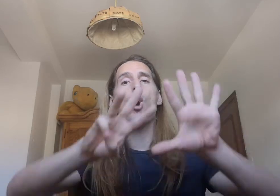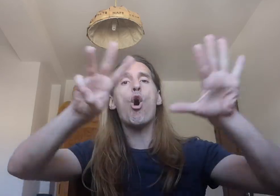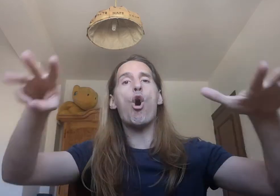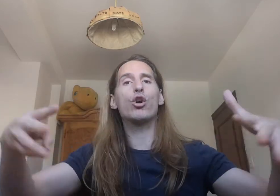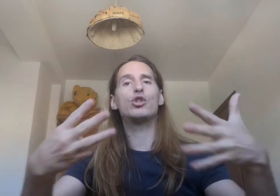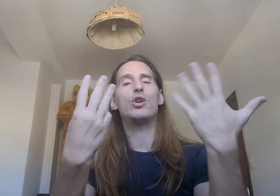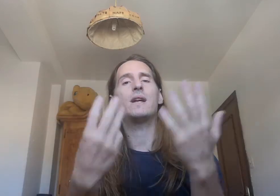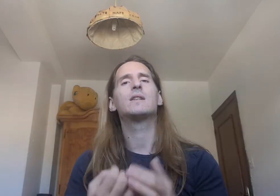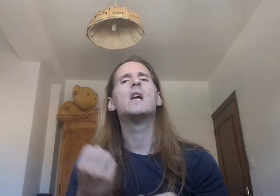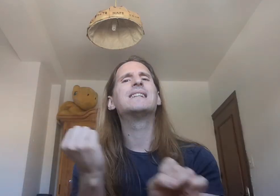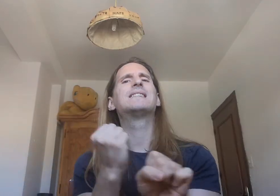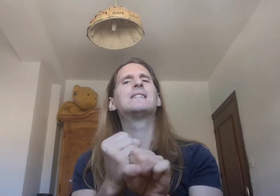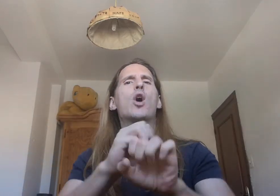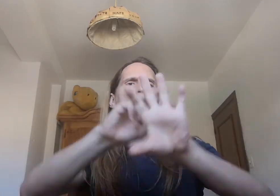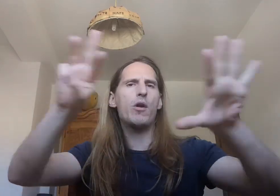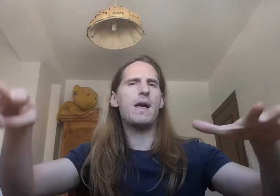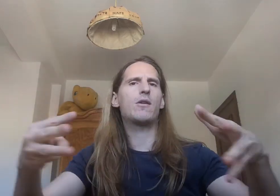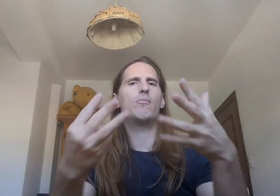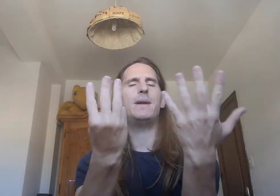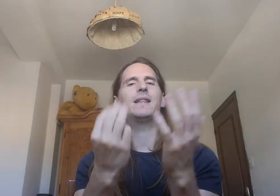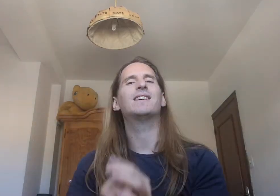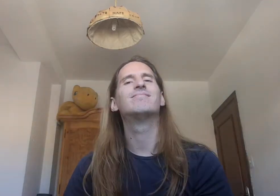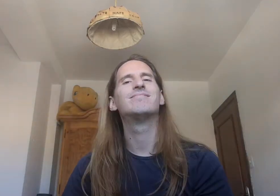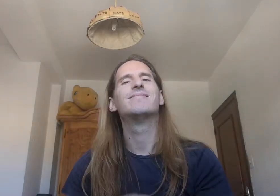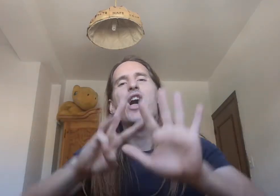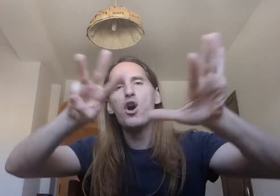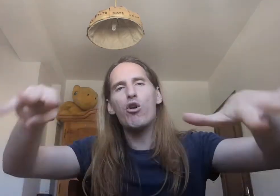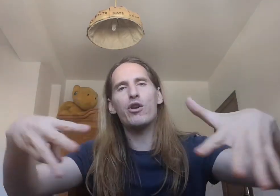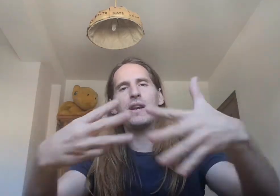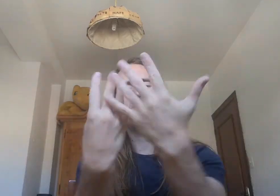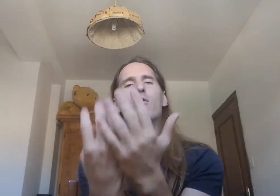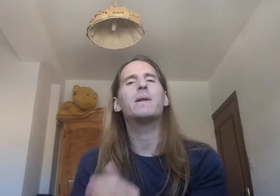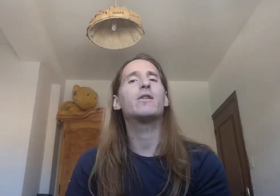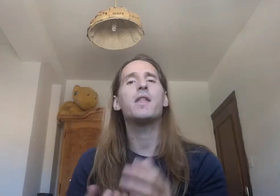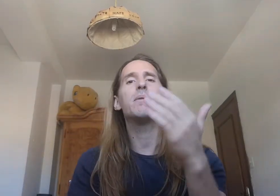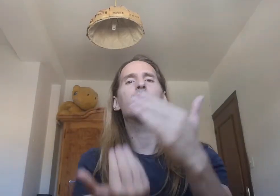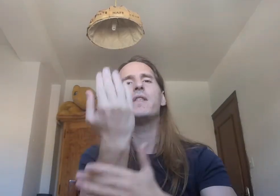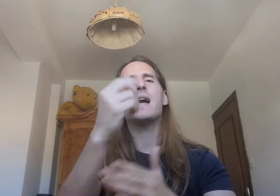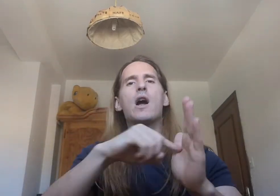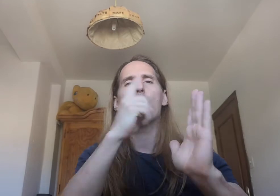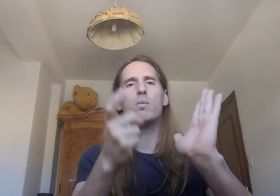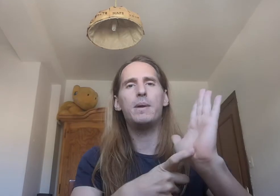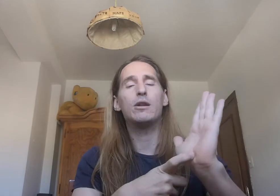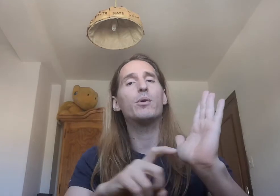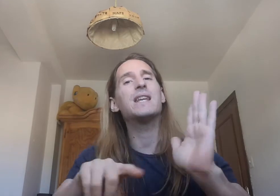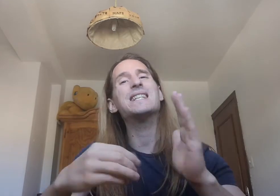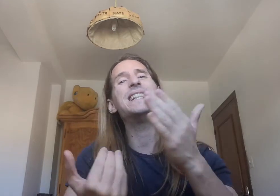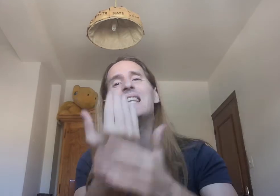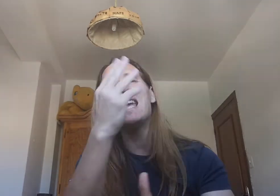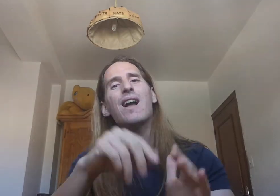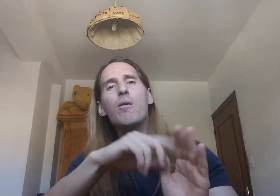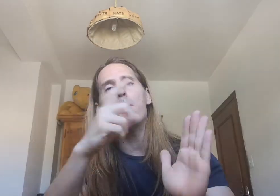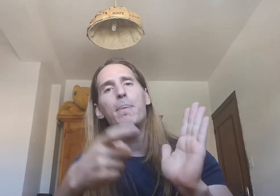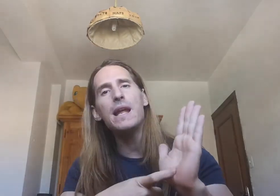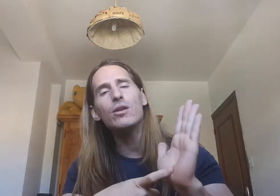8 horas Jornada completa Jornada completa No decimos día completo Porque el día completo